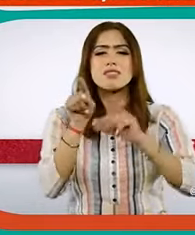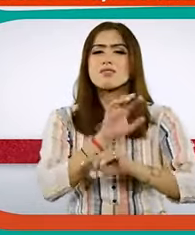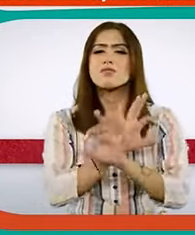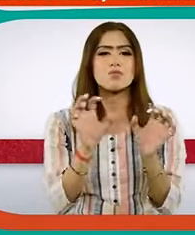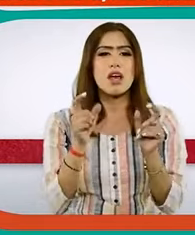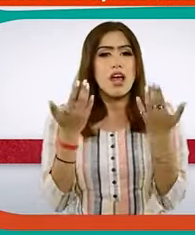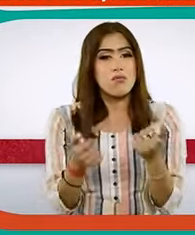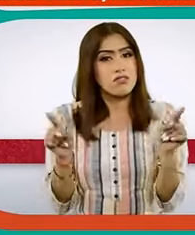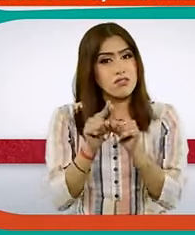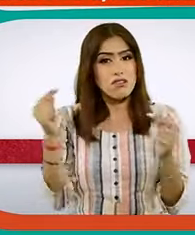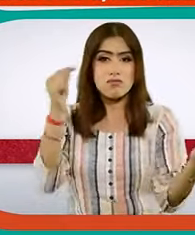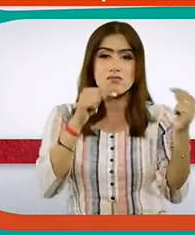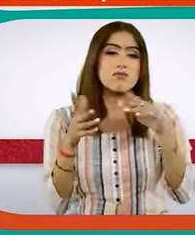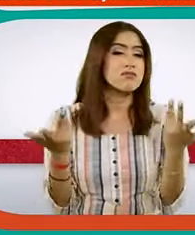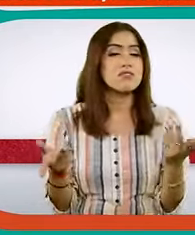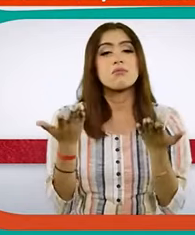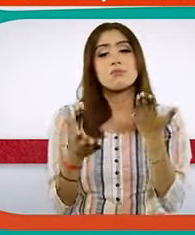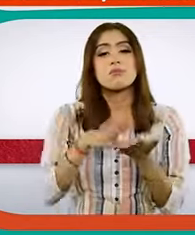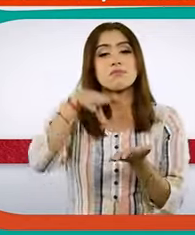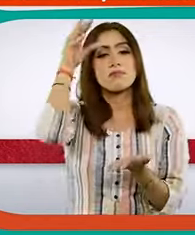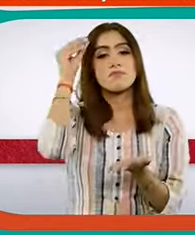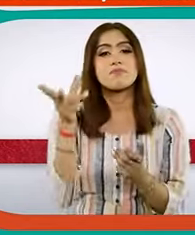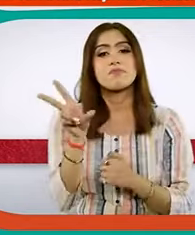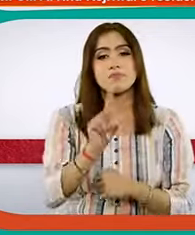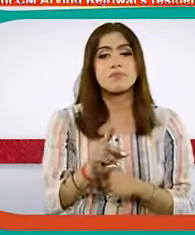लेकिन अब हमको ही अपना कोर्स रिवाइस करने की ज़रुरत है